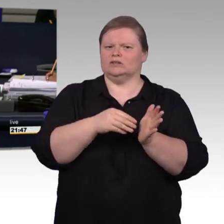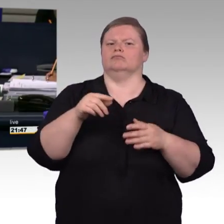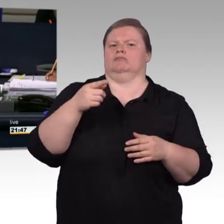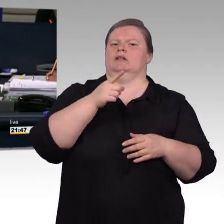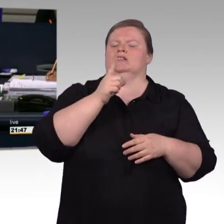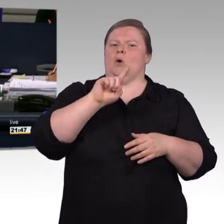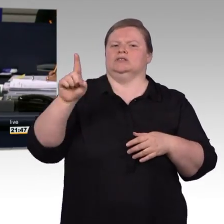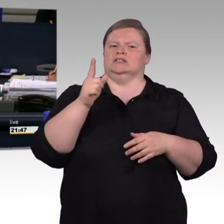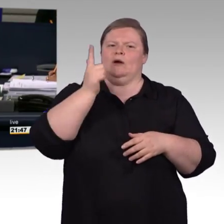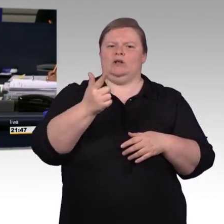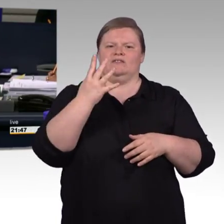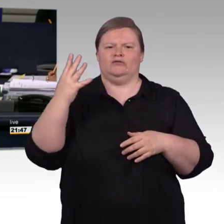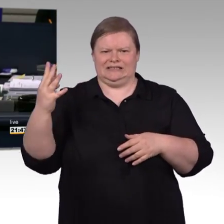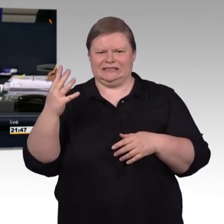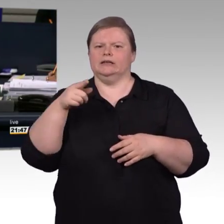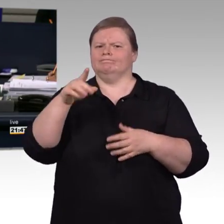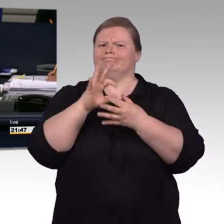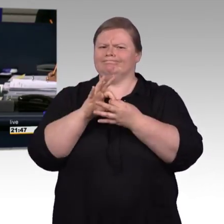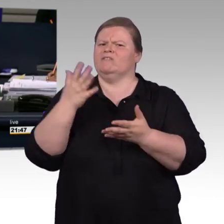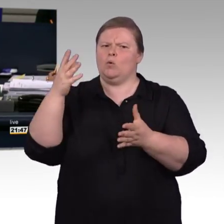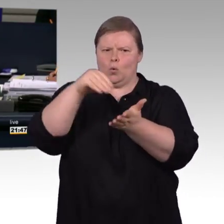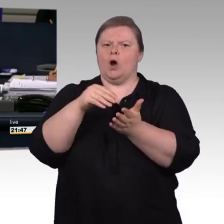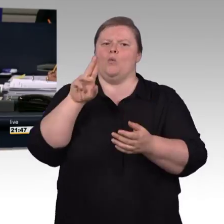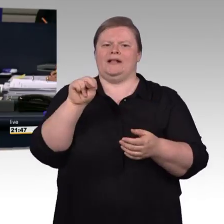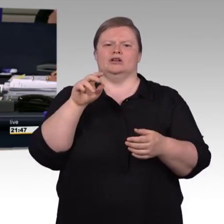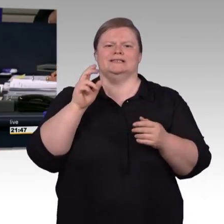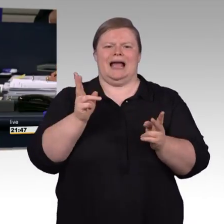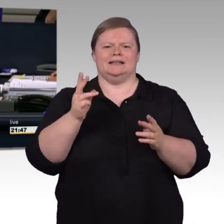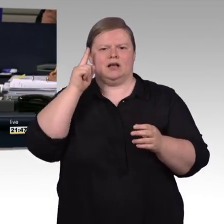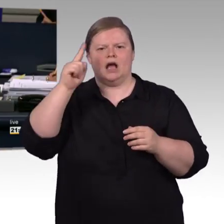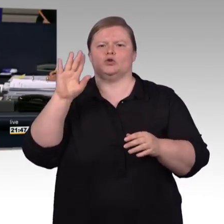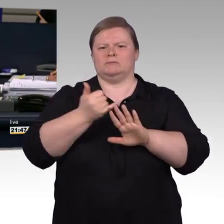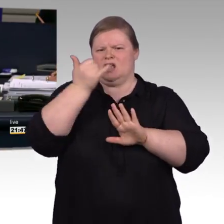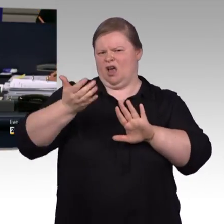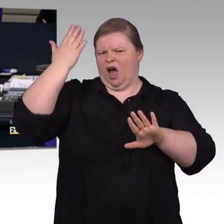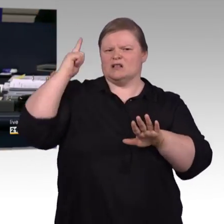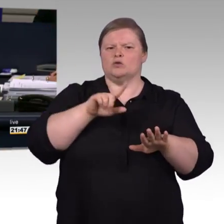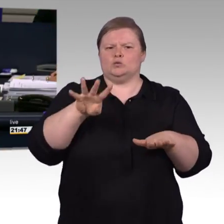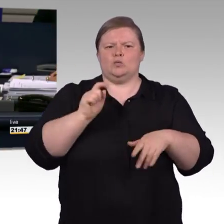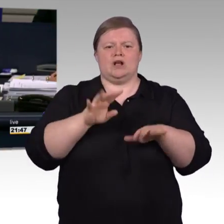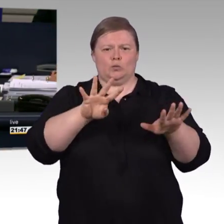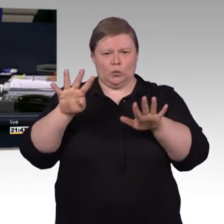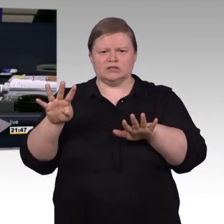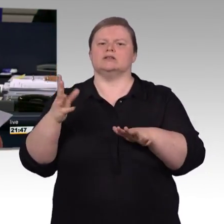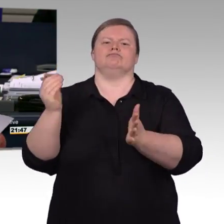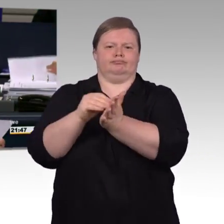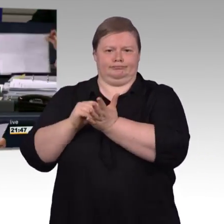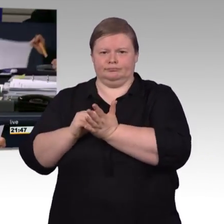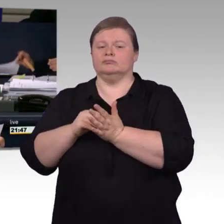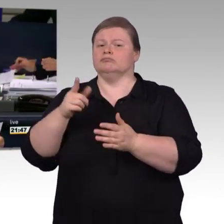Kolleginnen und Kollegen gestimmt. Vier Enthaltungen? Die Beschlussempfehlung ist angenommen. Vielen herzlichen Dank. Und jetzt hat das Wort Dr. Albert Weiler.